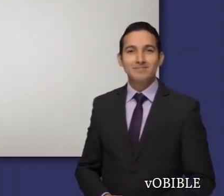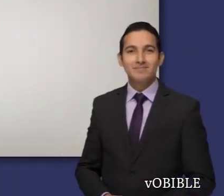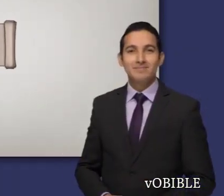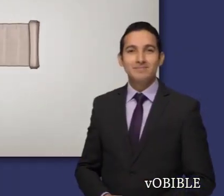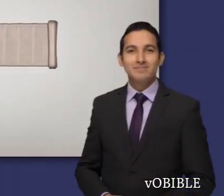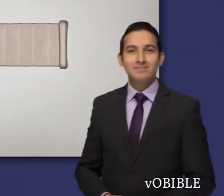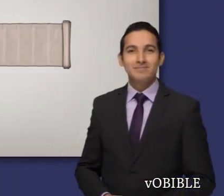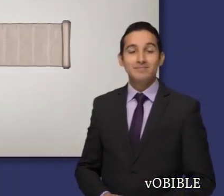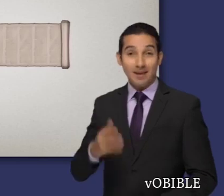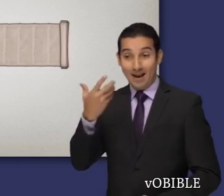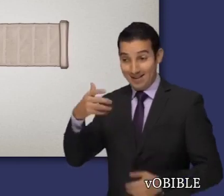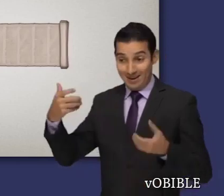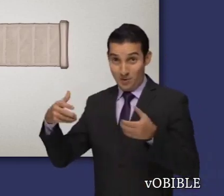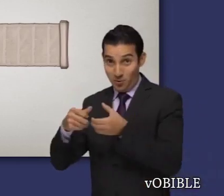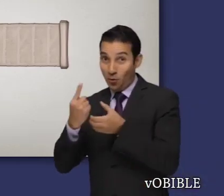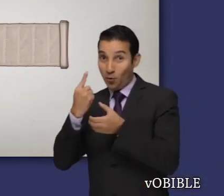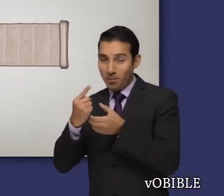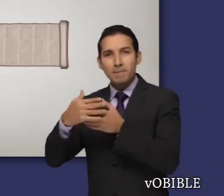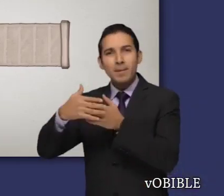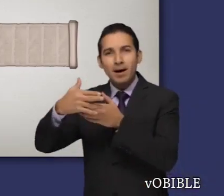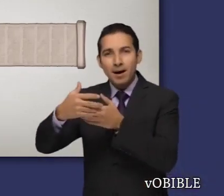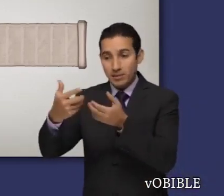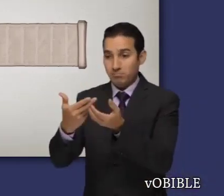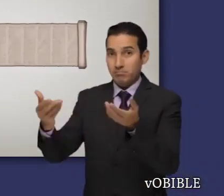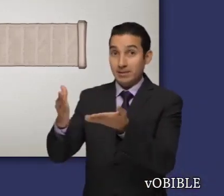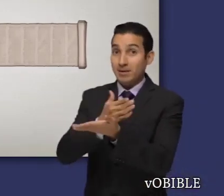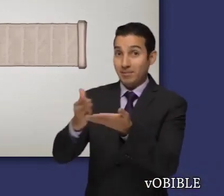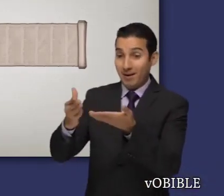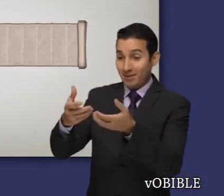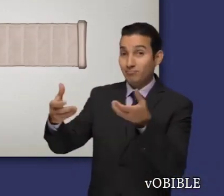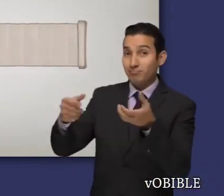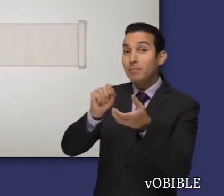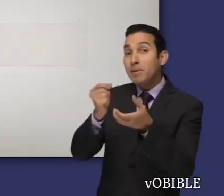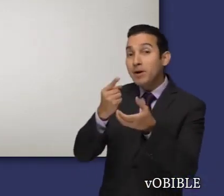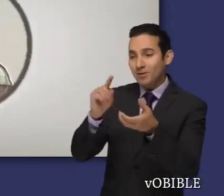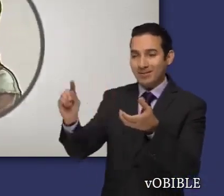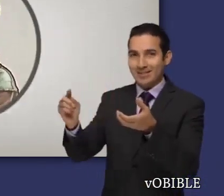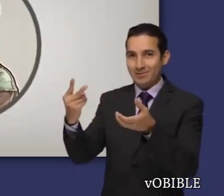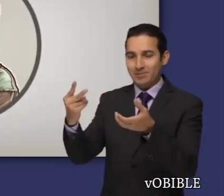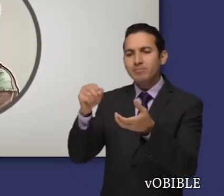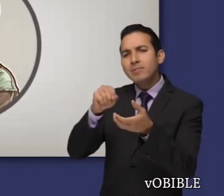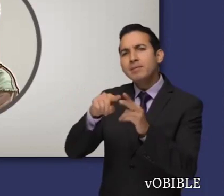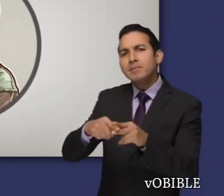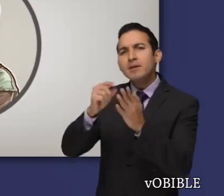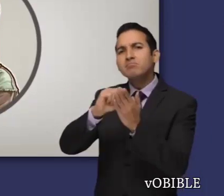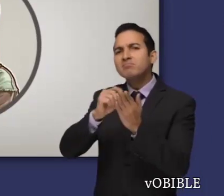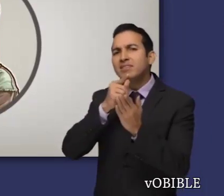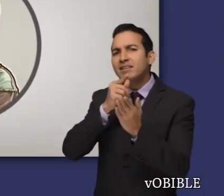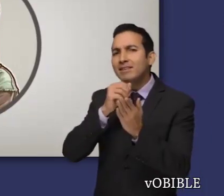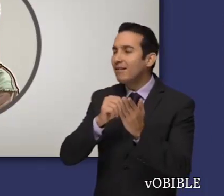Originalmente, los dos libros de los reyes eran un solo rollo que luego se dividió. Se cree que el escritor fue